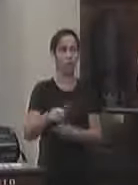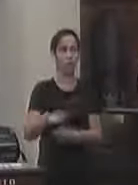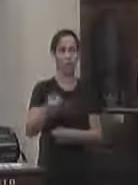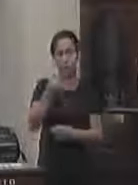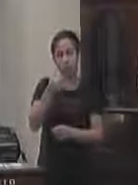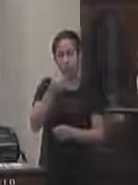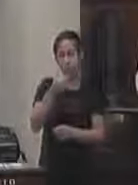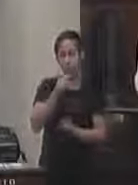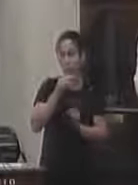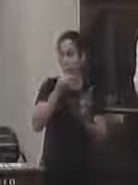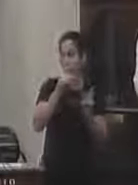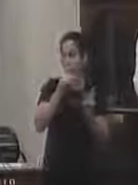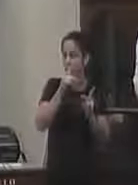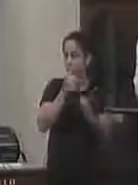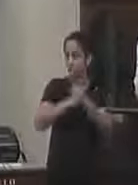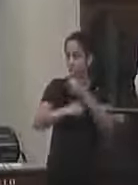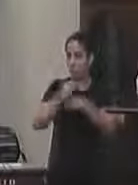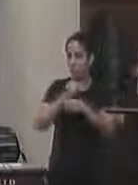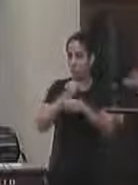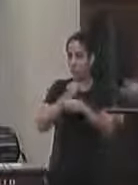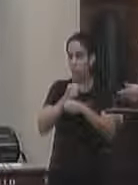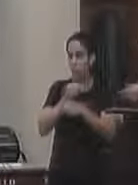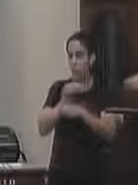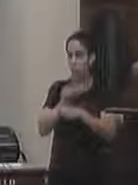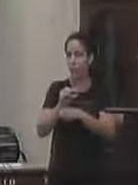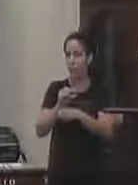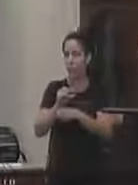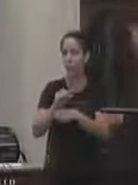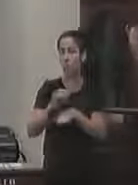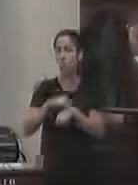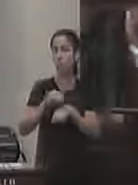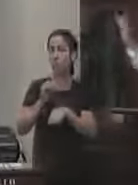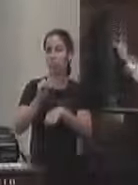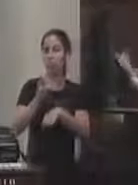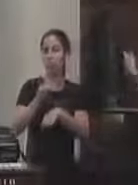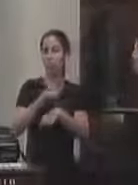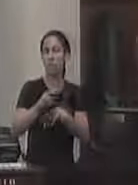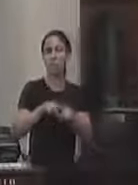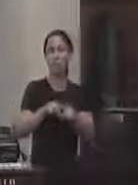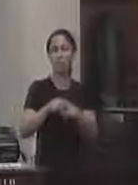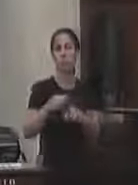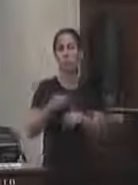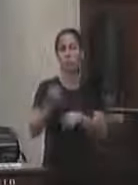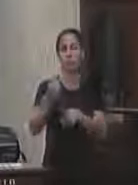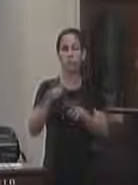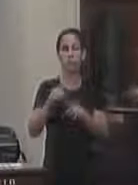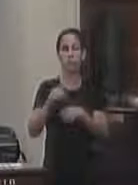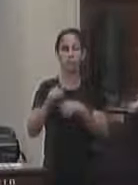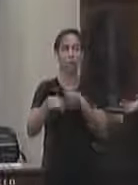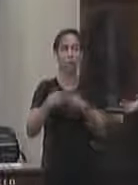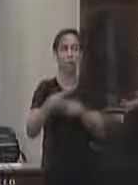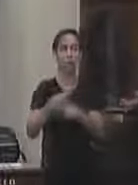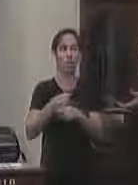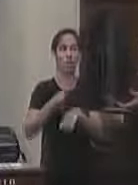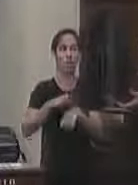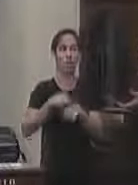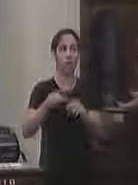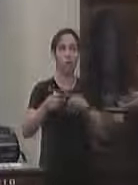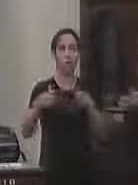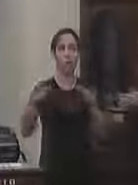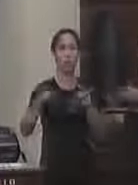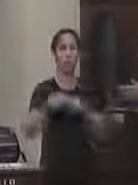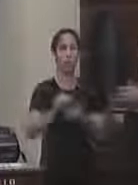diferente do ano passado aumentou muito pouco e o recurso aumenta a demanda também